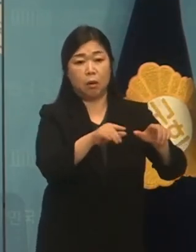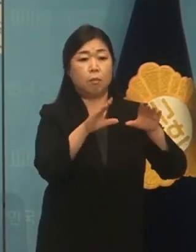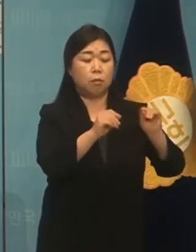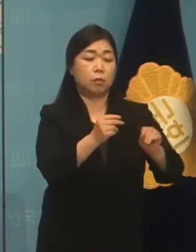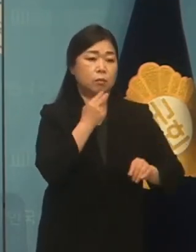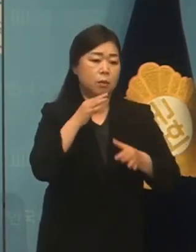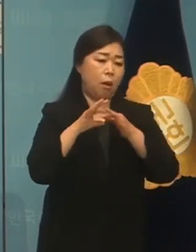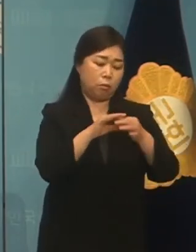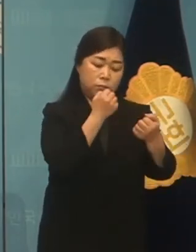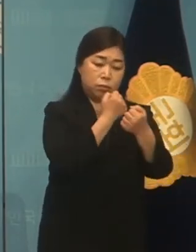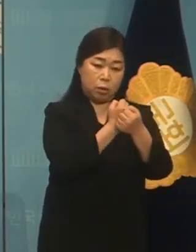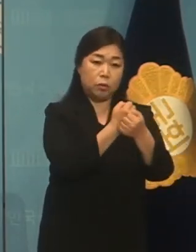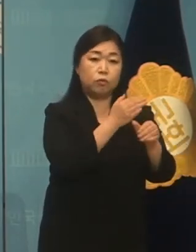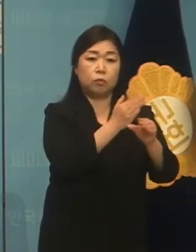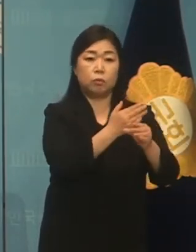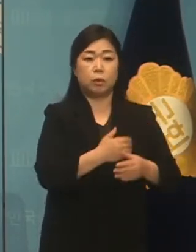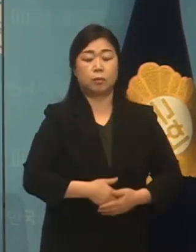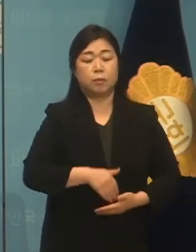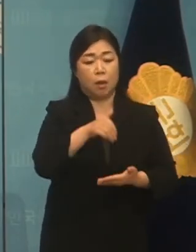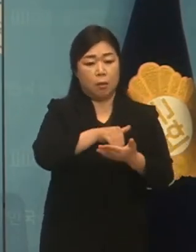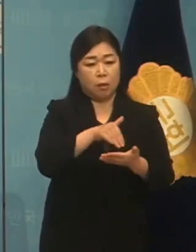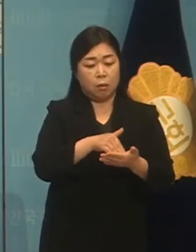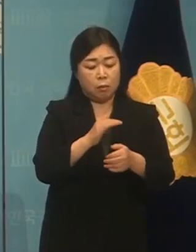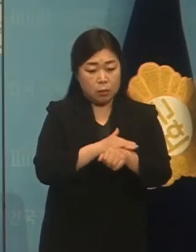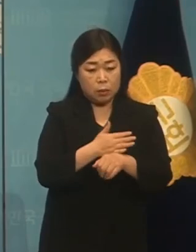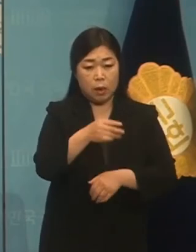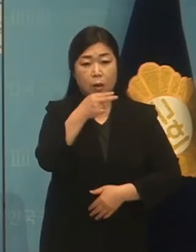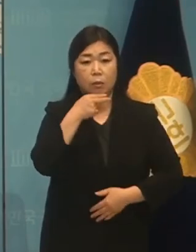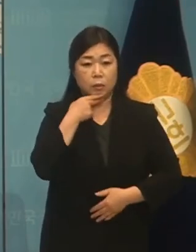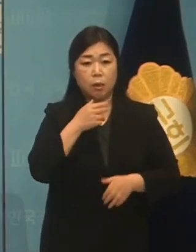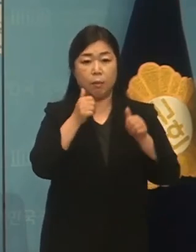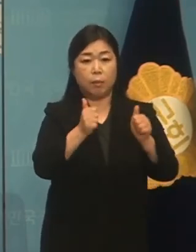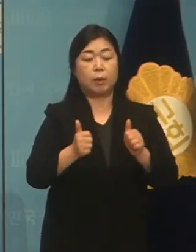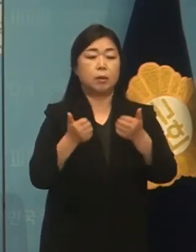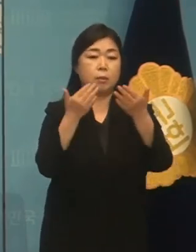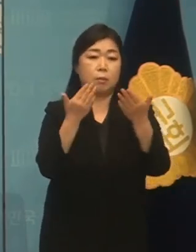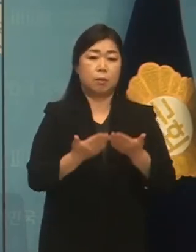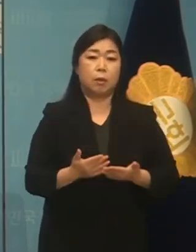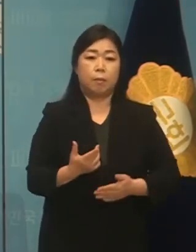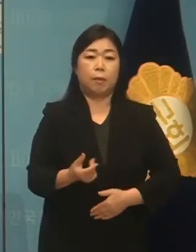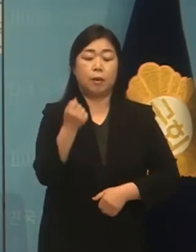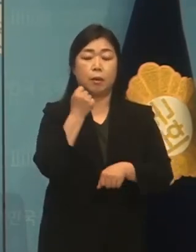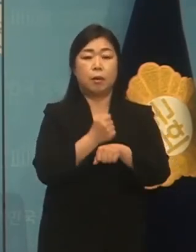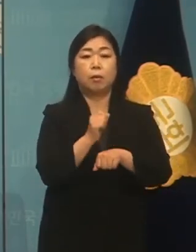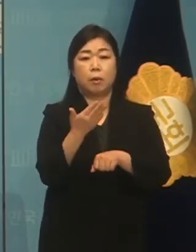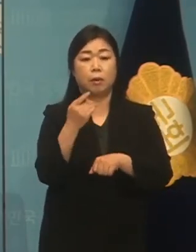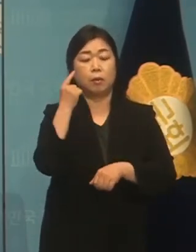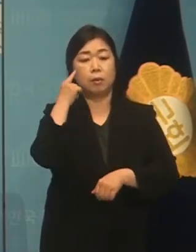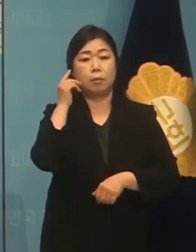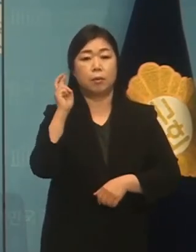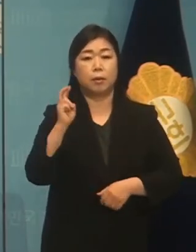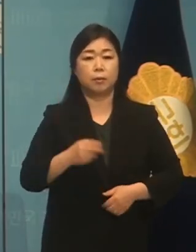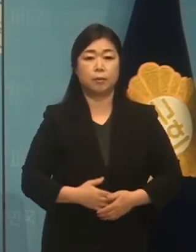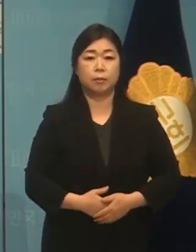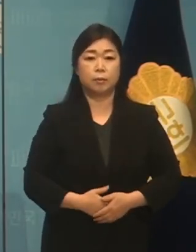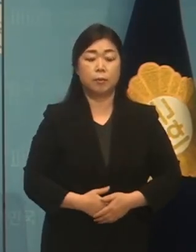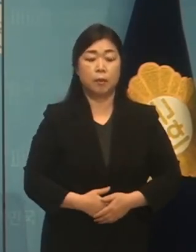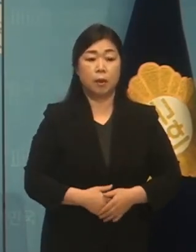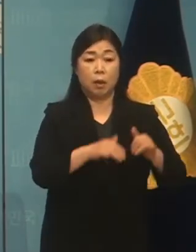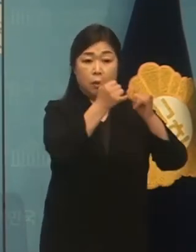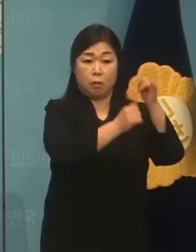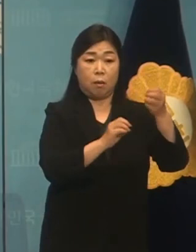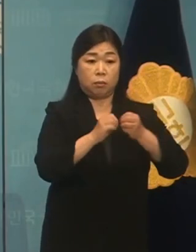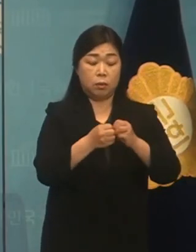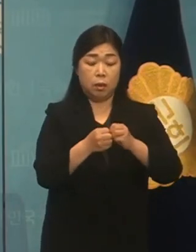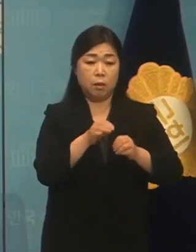단서가 참여 없는 학살자에 대한 법의 심판을 소물내야 하는 이유이기도 합니다. 외복된 조사를